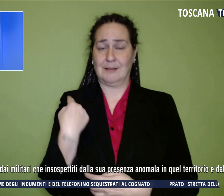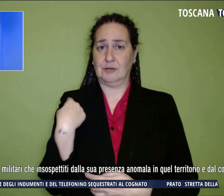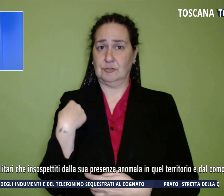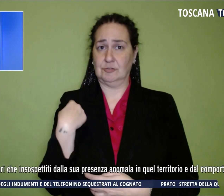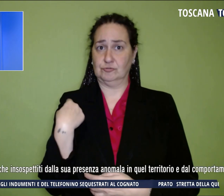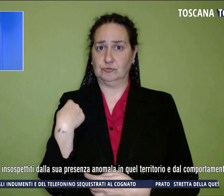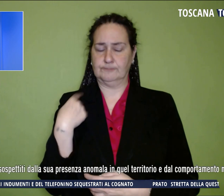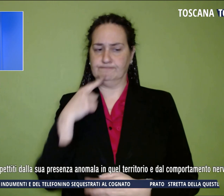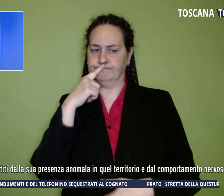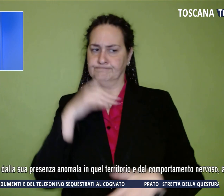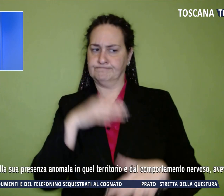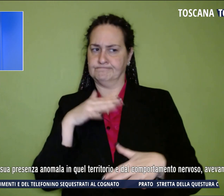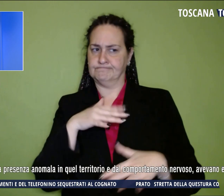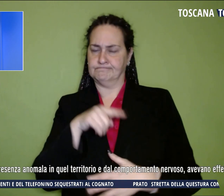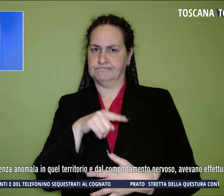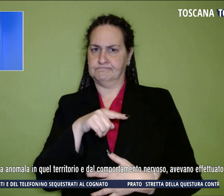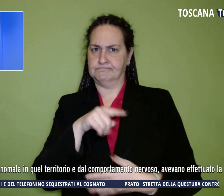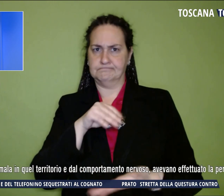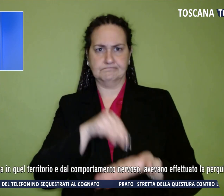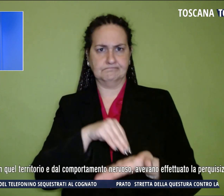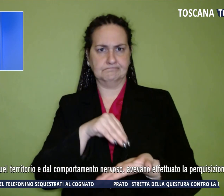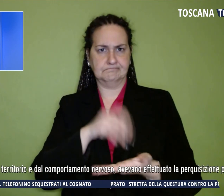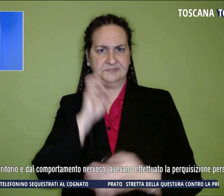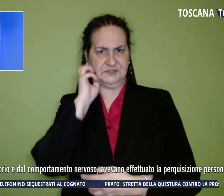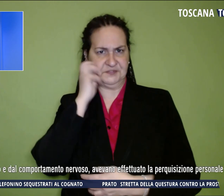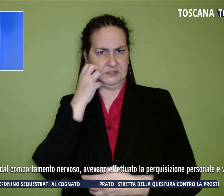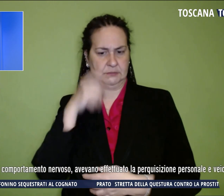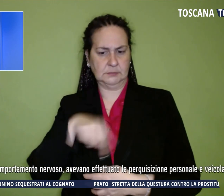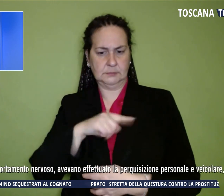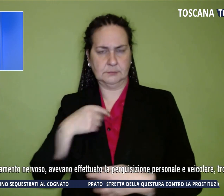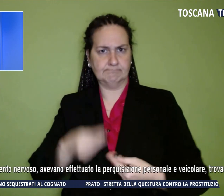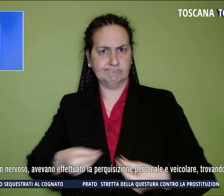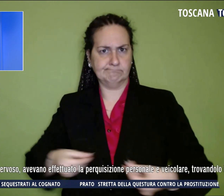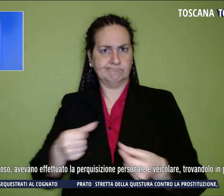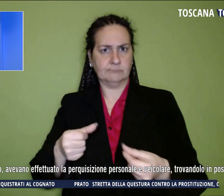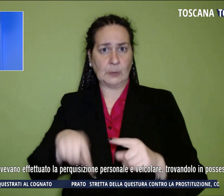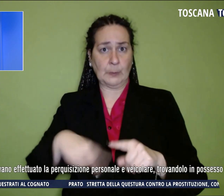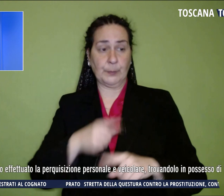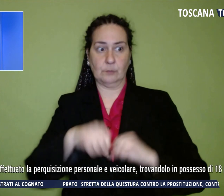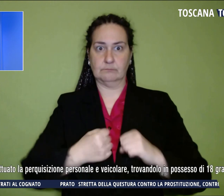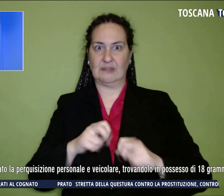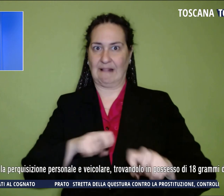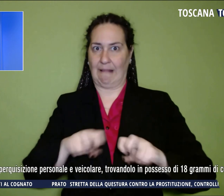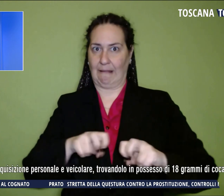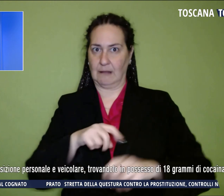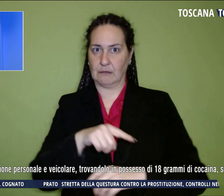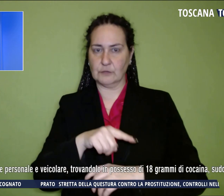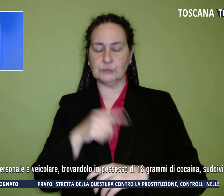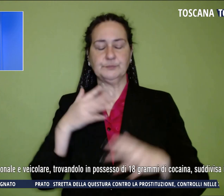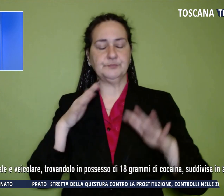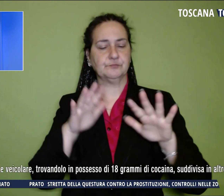insospettiti dalla sua presenza anomala in quel territorio e dal comportamento nervoso, avevano fatto la perquisizione